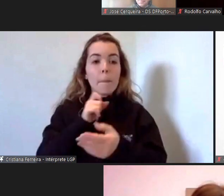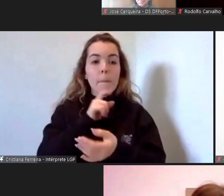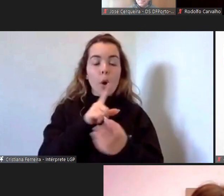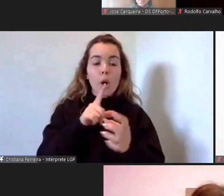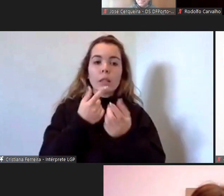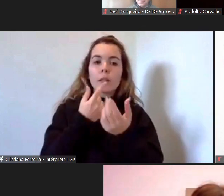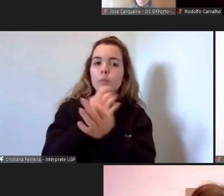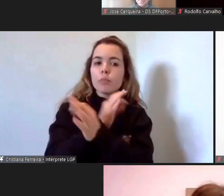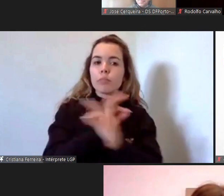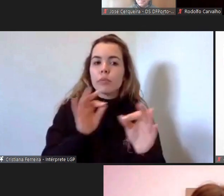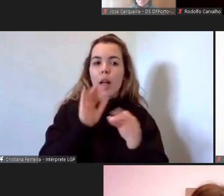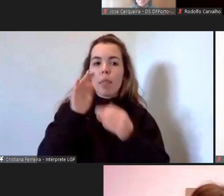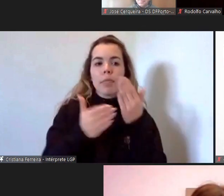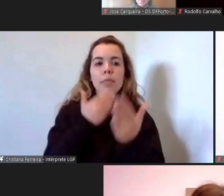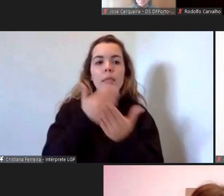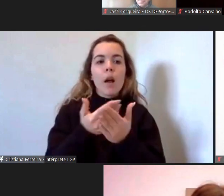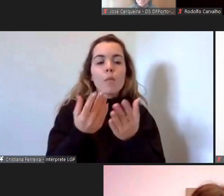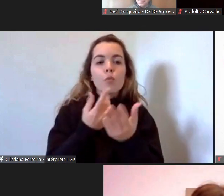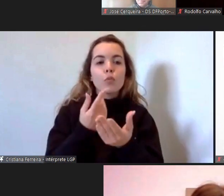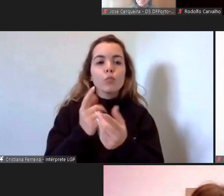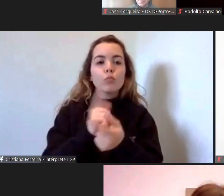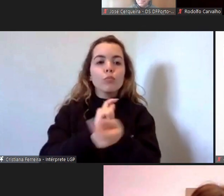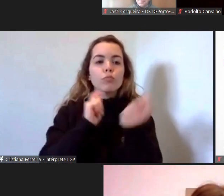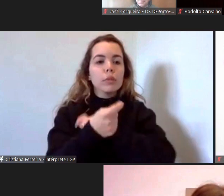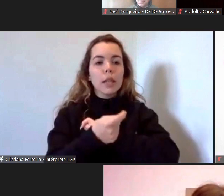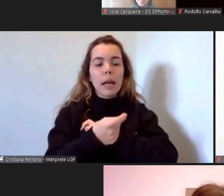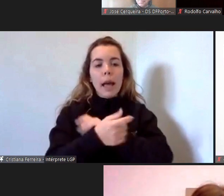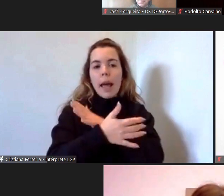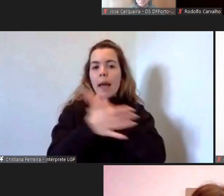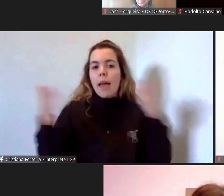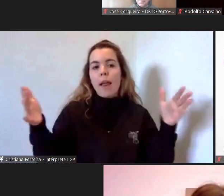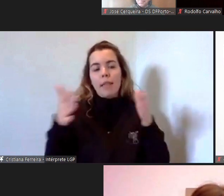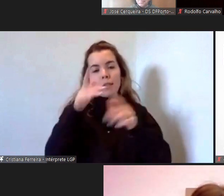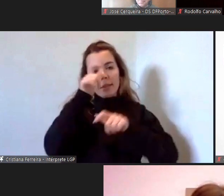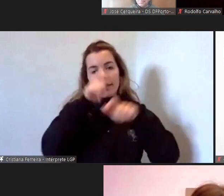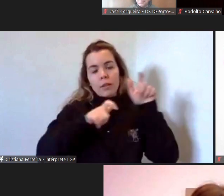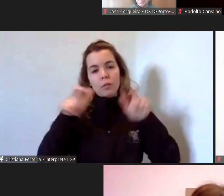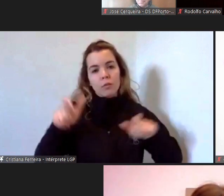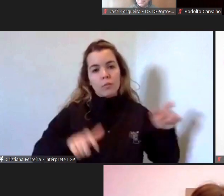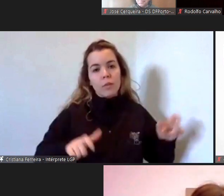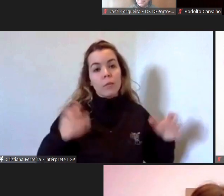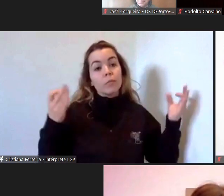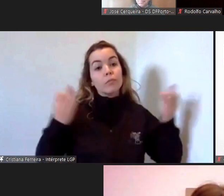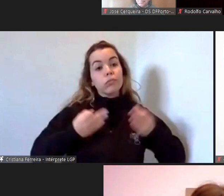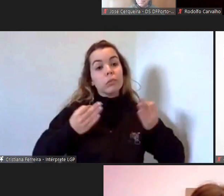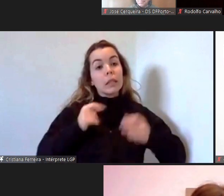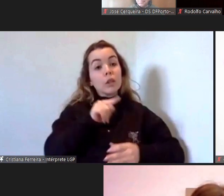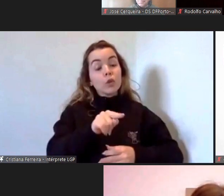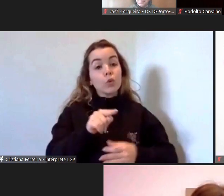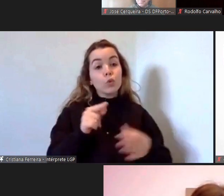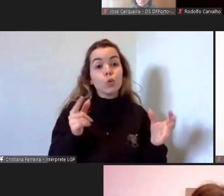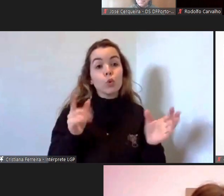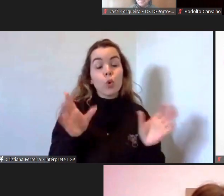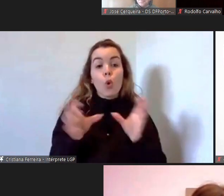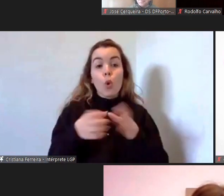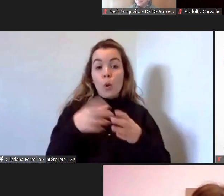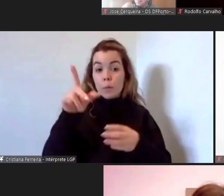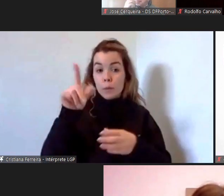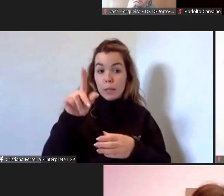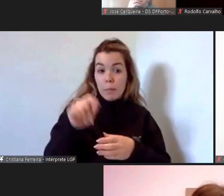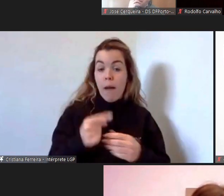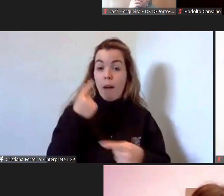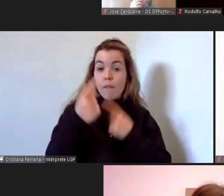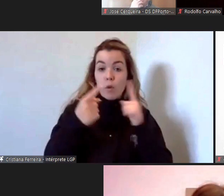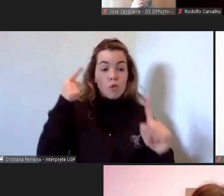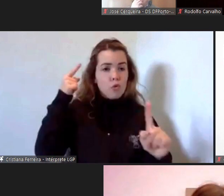mudança muito grande nas pessoas e de facto estes grupos também e aquilo que nos referem e